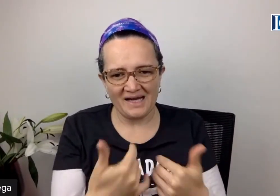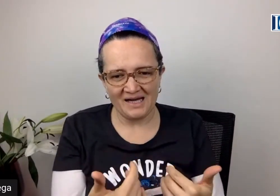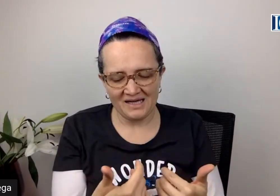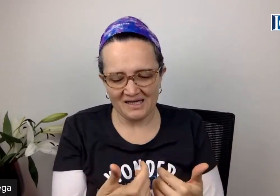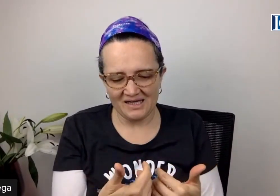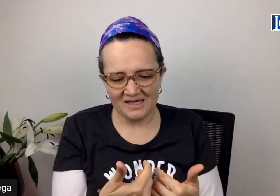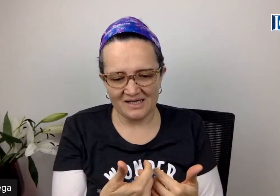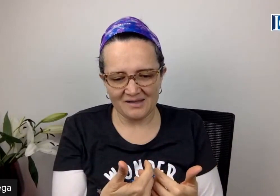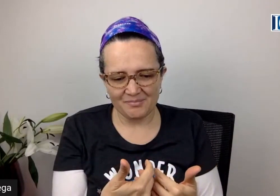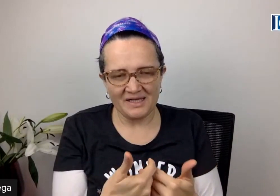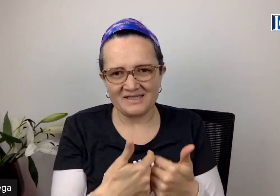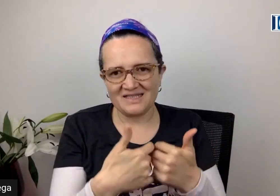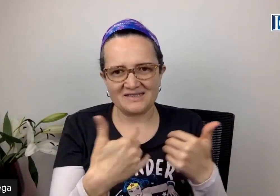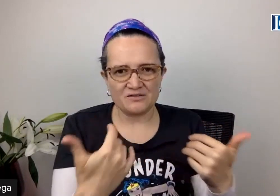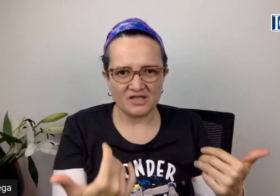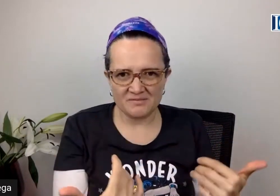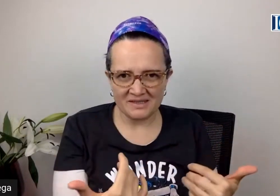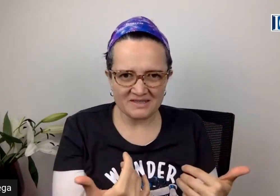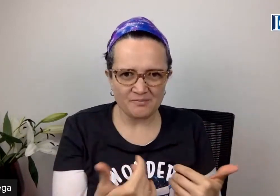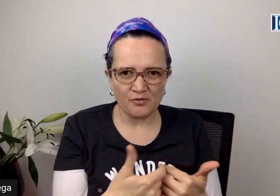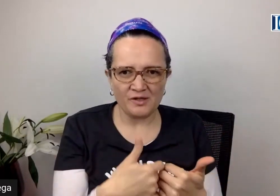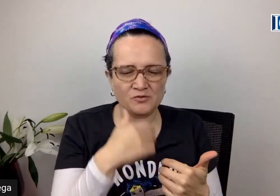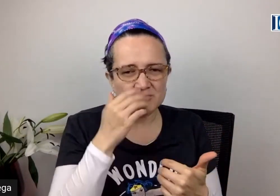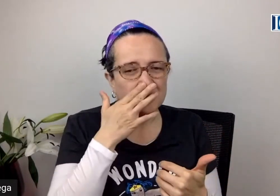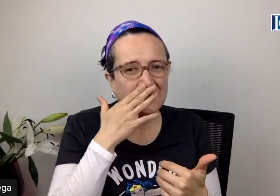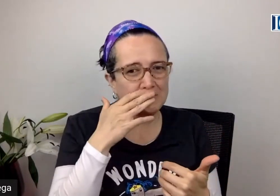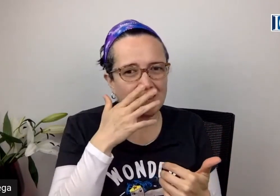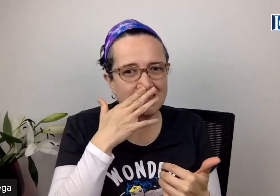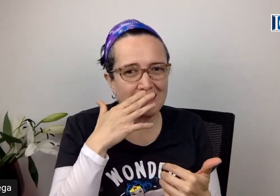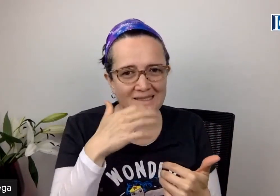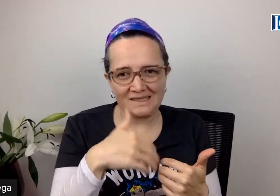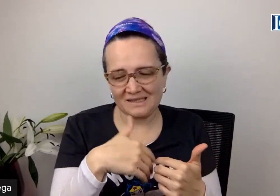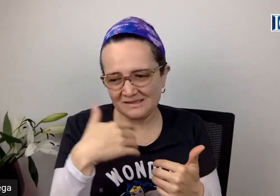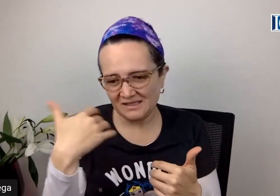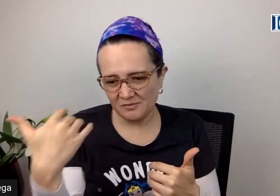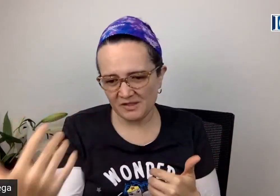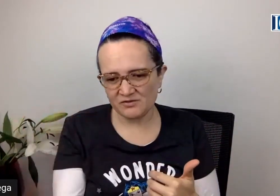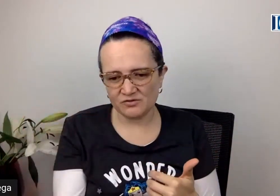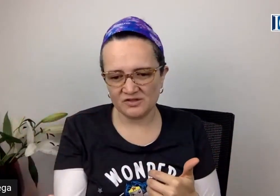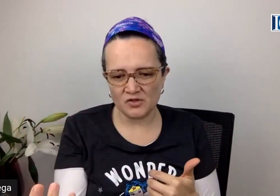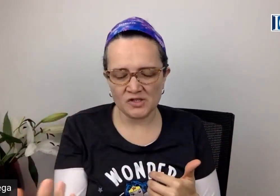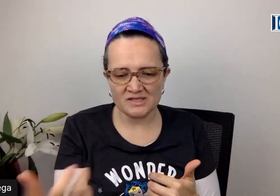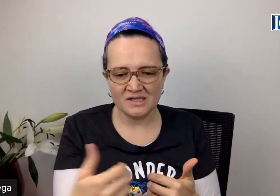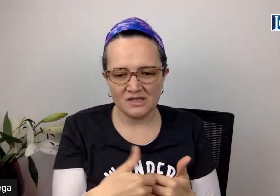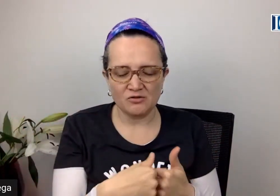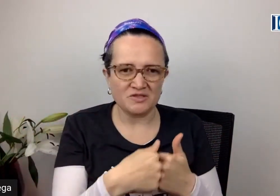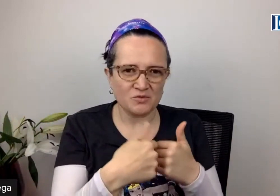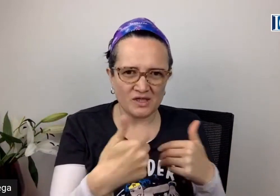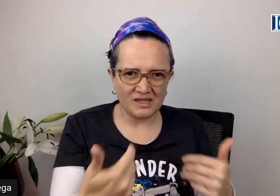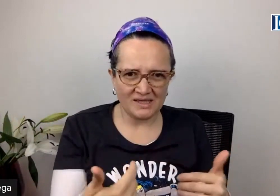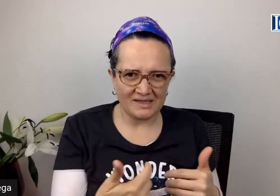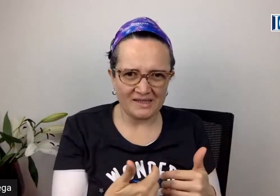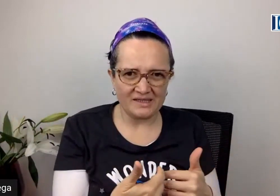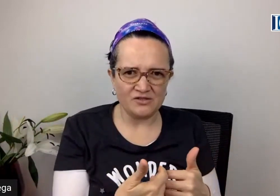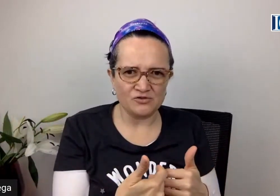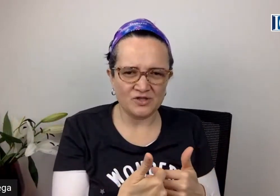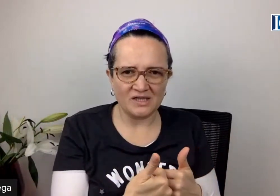rescatar los animales que podemos o para ayudarles a tener buenas condiciones, lo mismo que a niños que